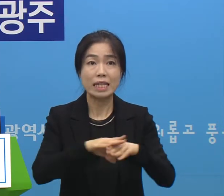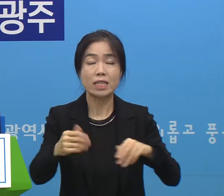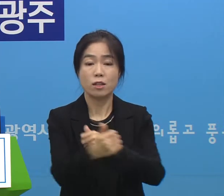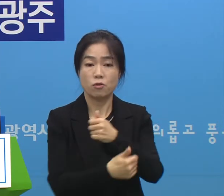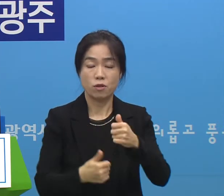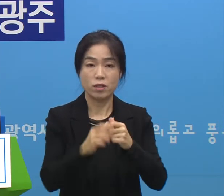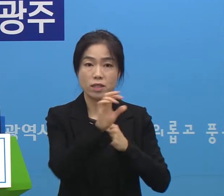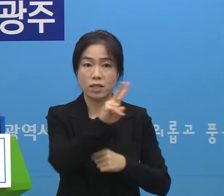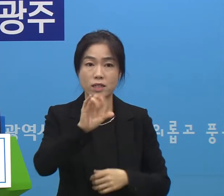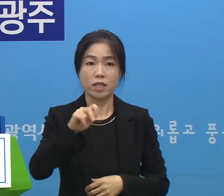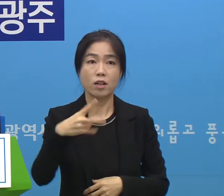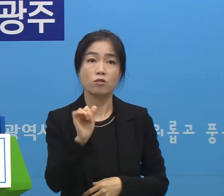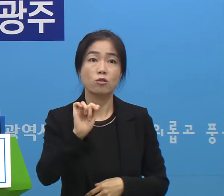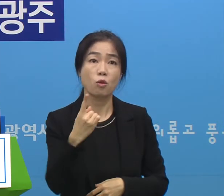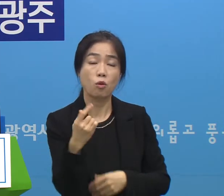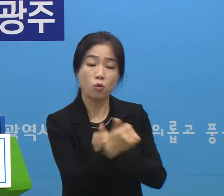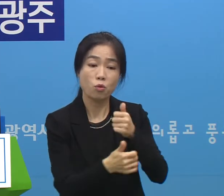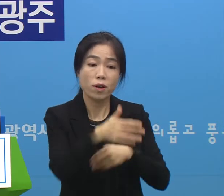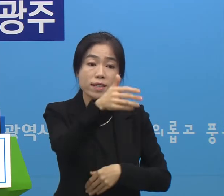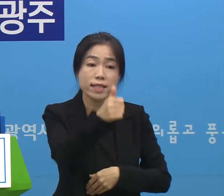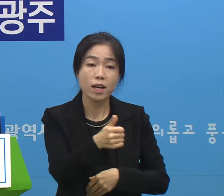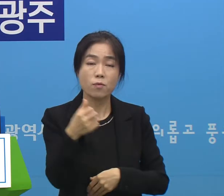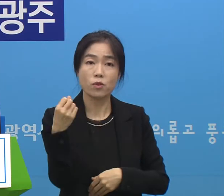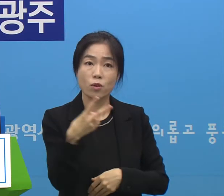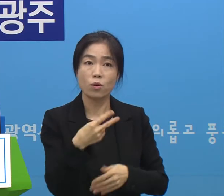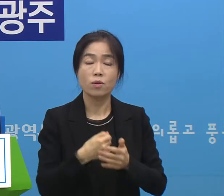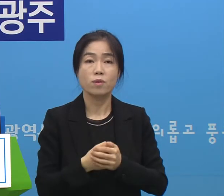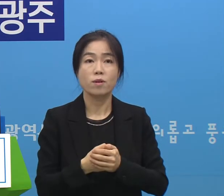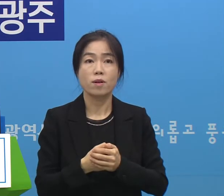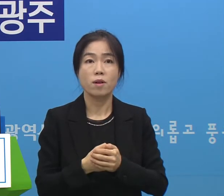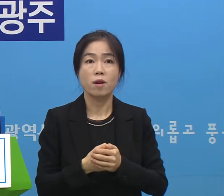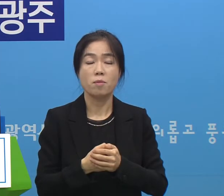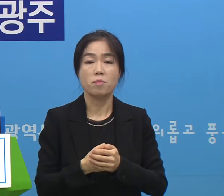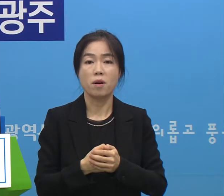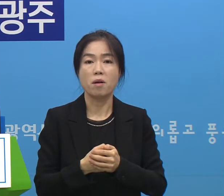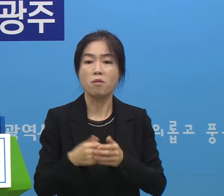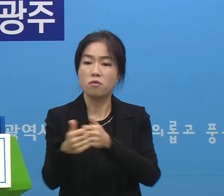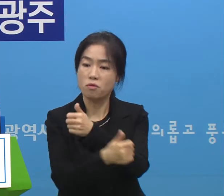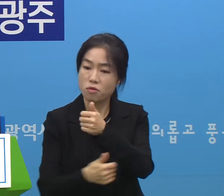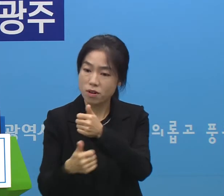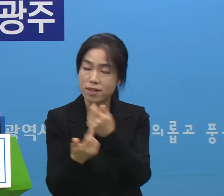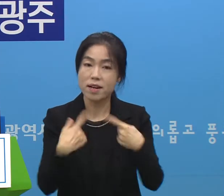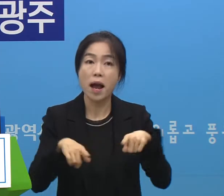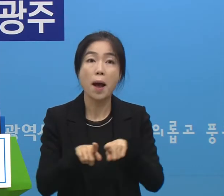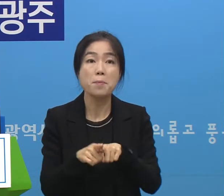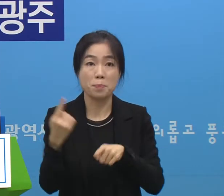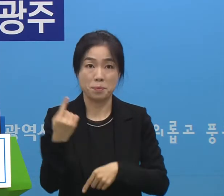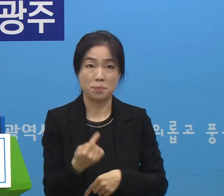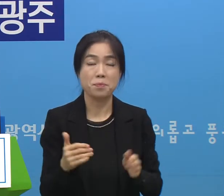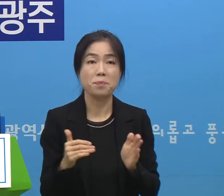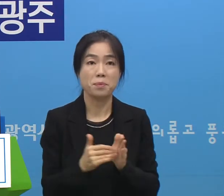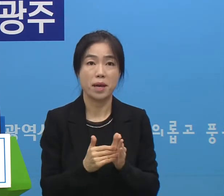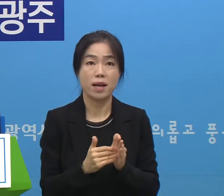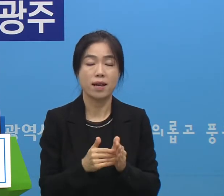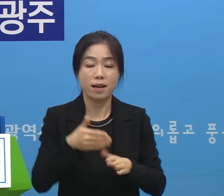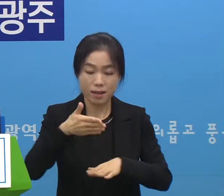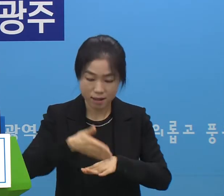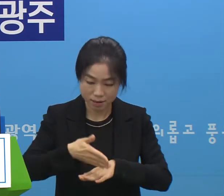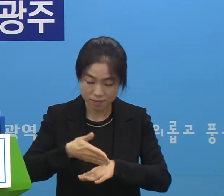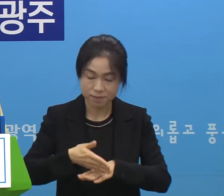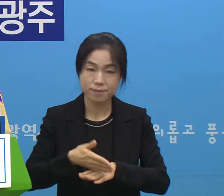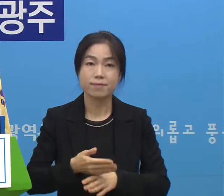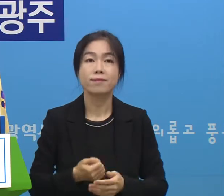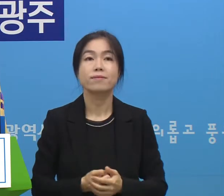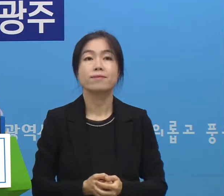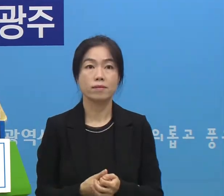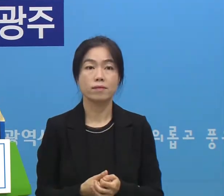양동호 공동위원장님을 비로돼서 이혼님들이 함께 자리를 해주셨습니다 감사드립니다